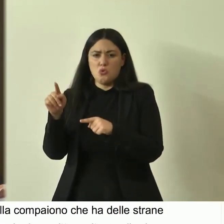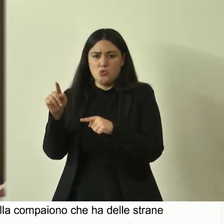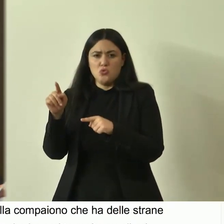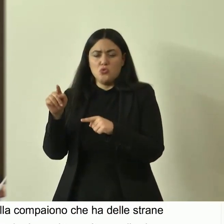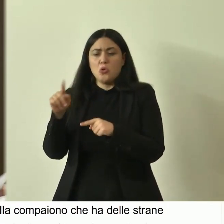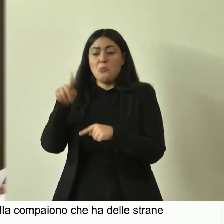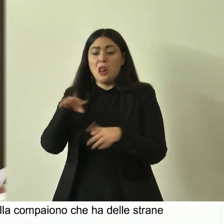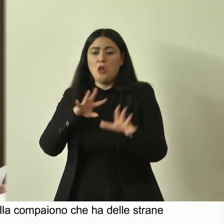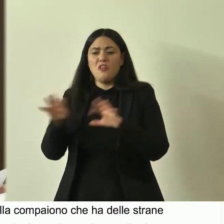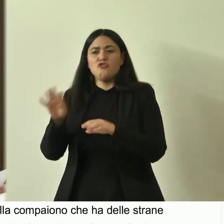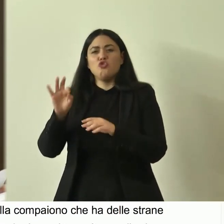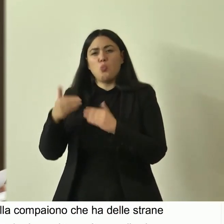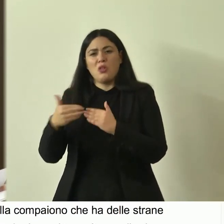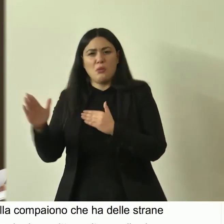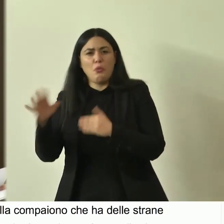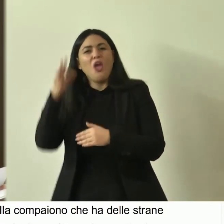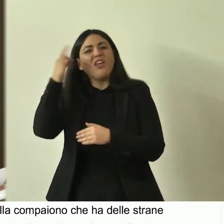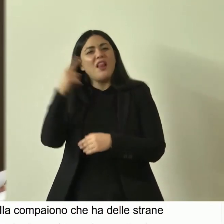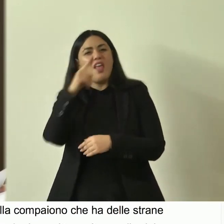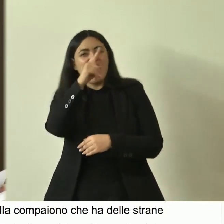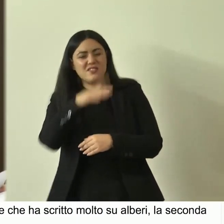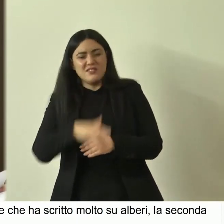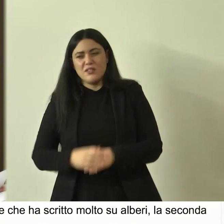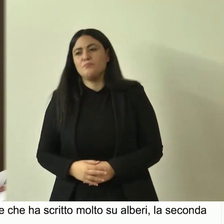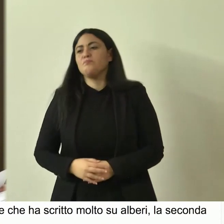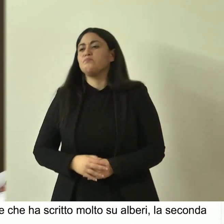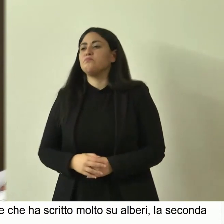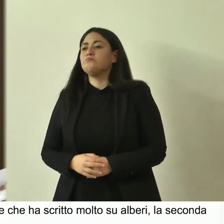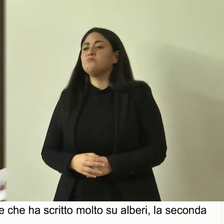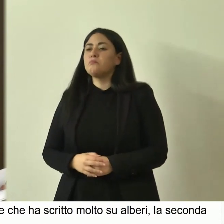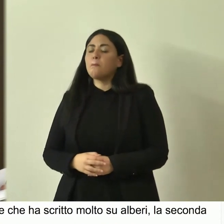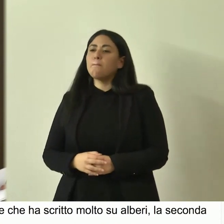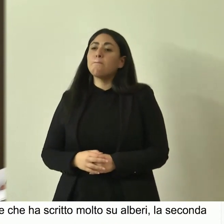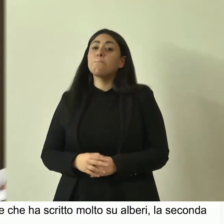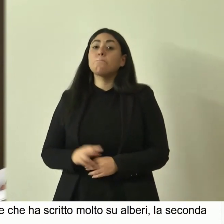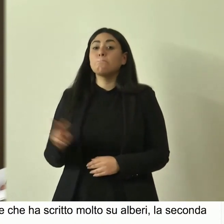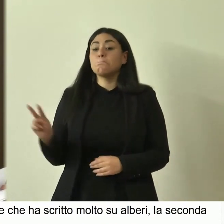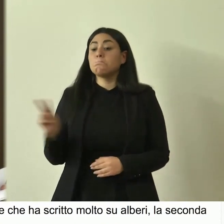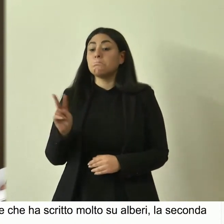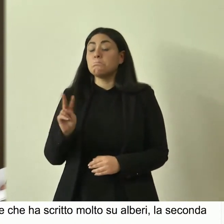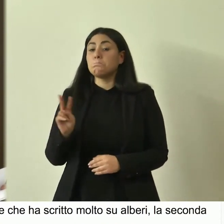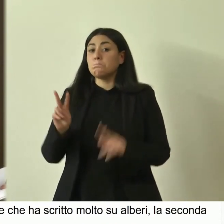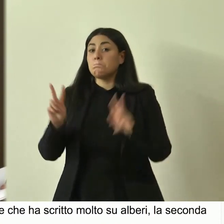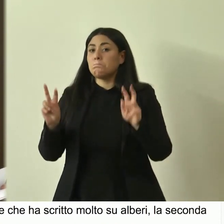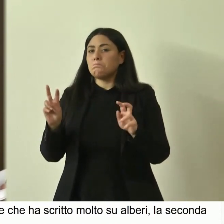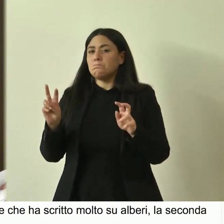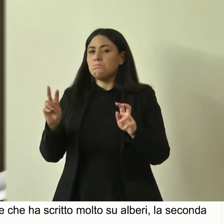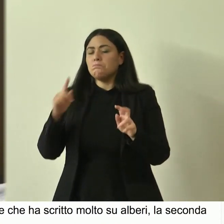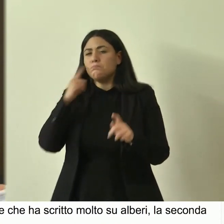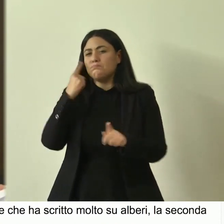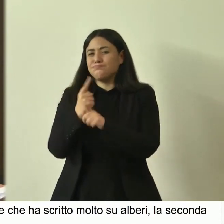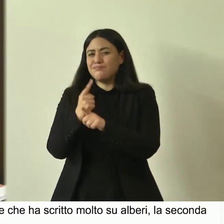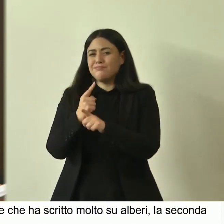metà del novecento inglese e parlano entrambi di di querce